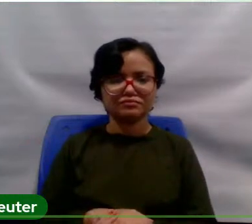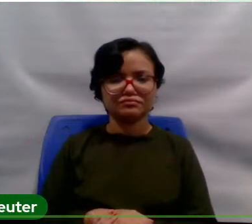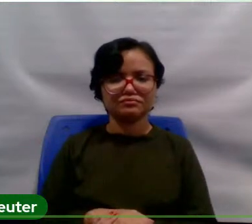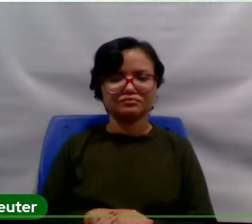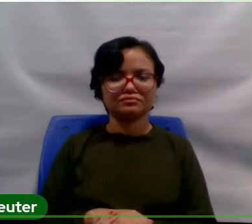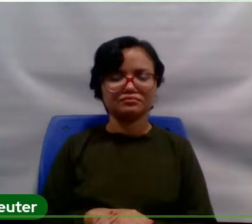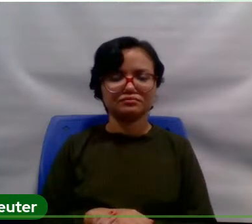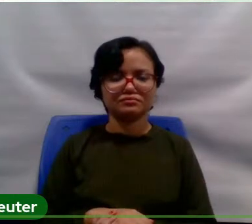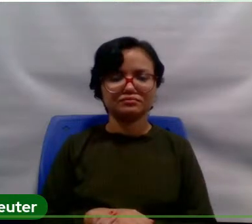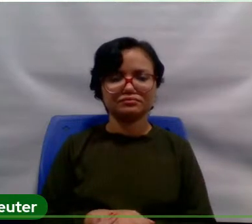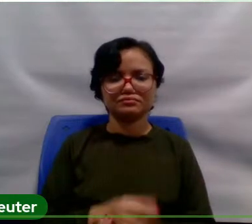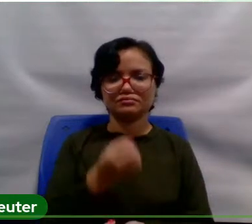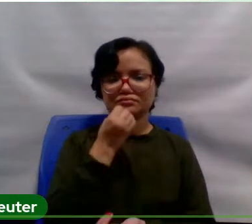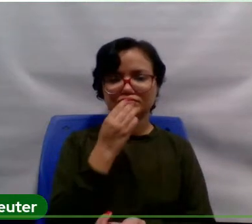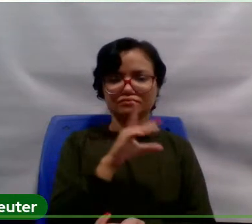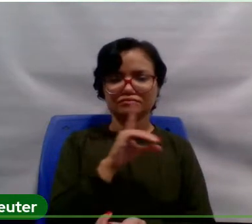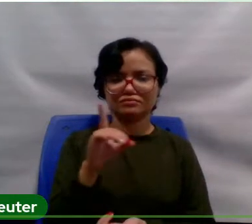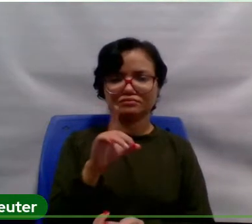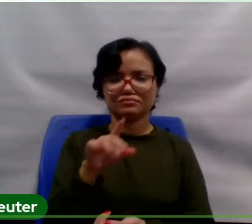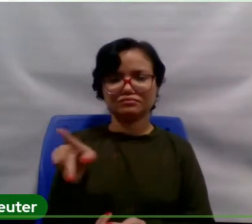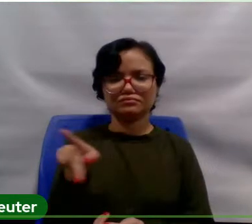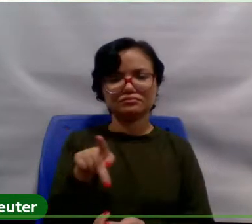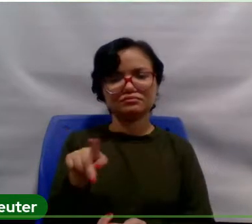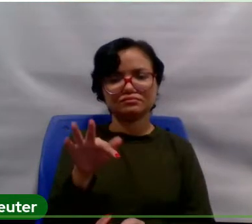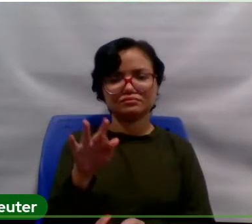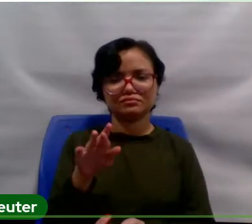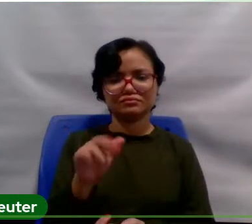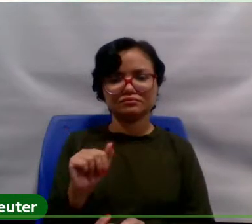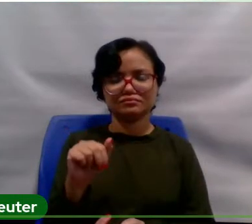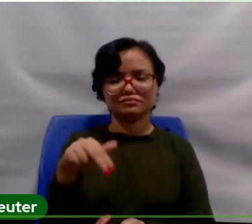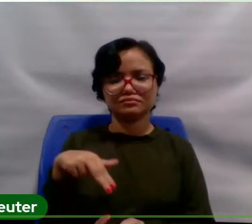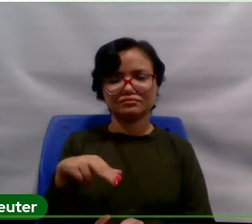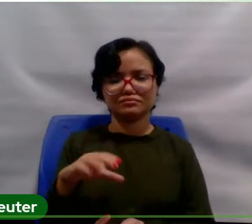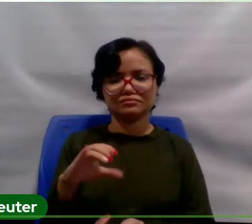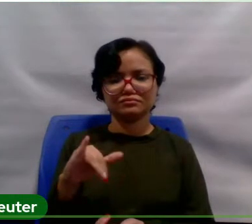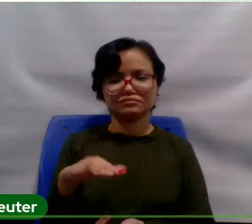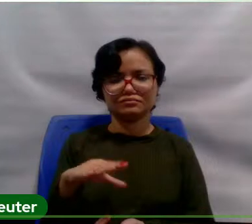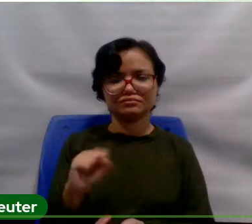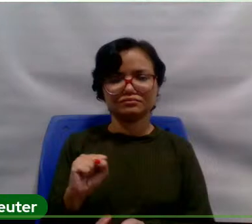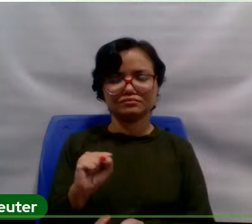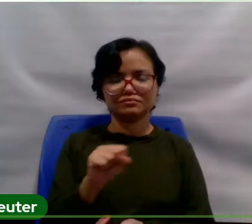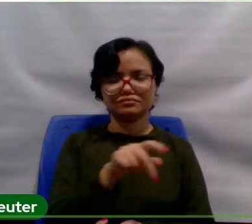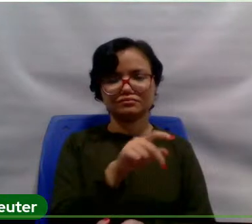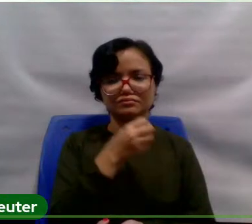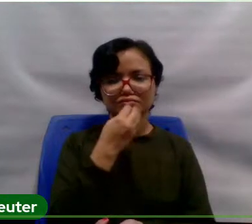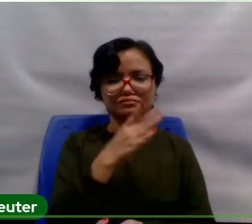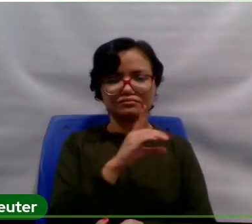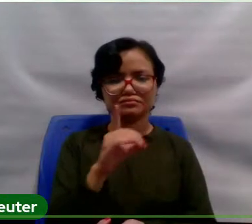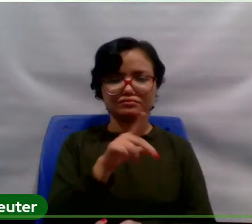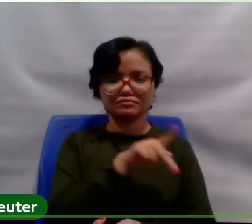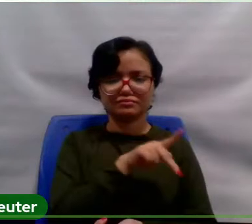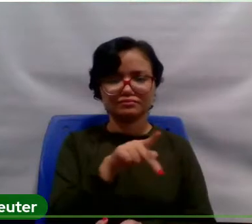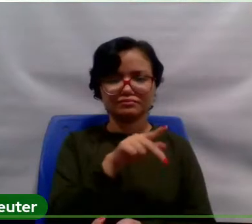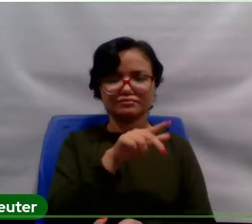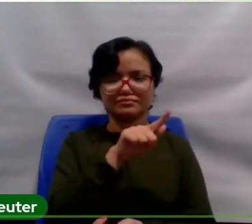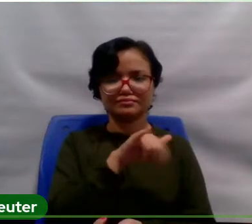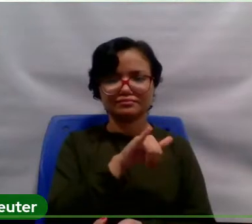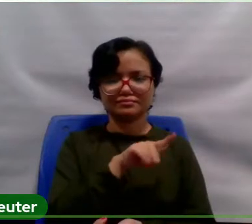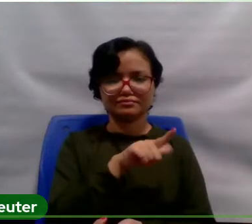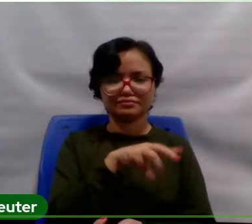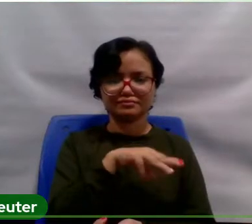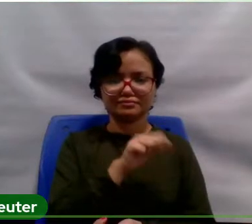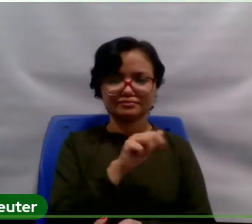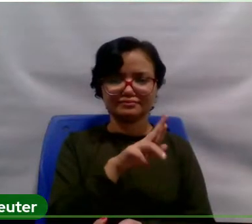Bom dia, professor Francisco Adriano. Bom dia, professora Gilmara. Obrigado, Andressa, pelo apoio de sempre.